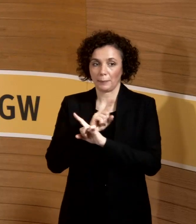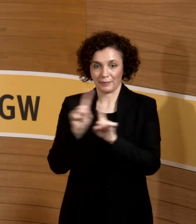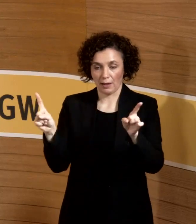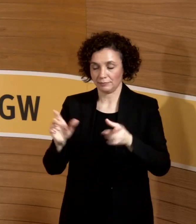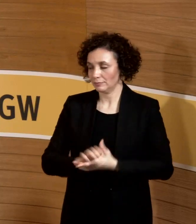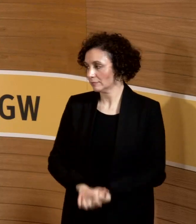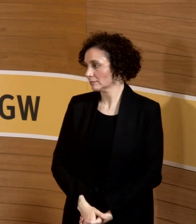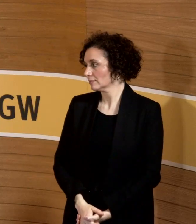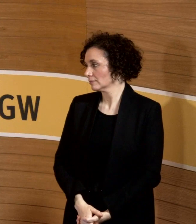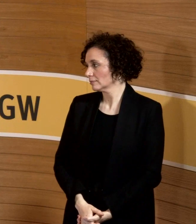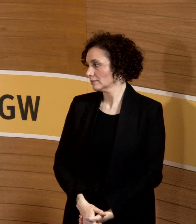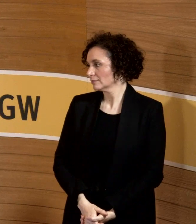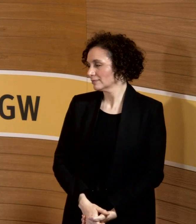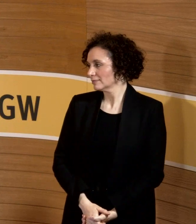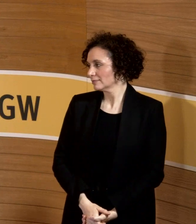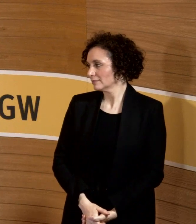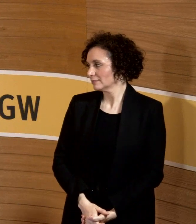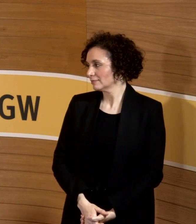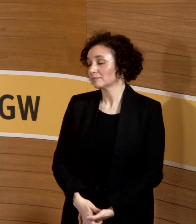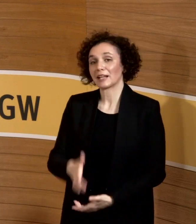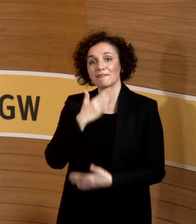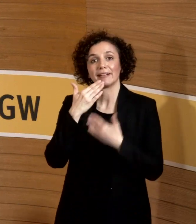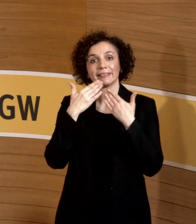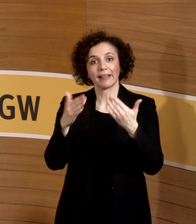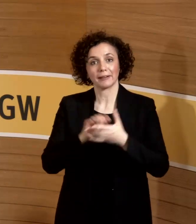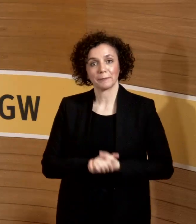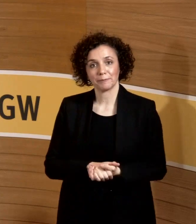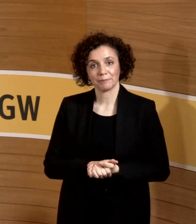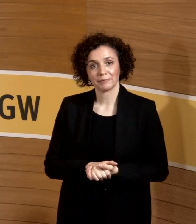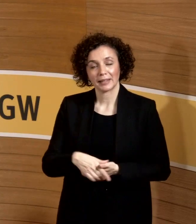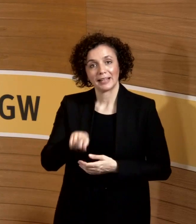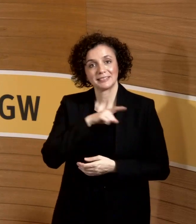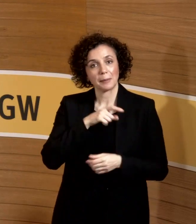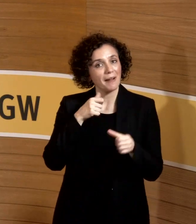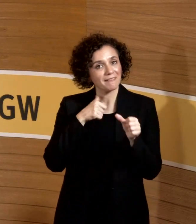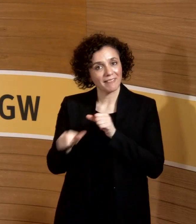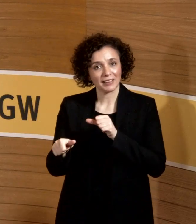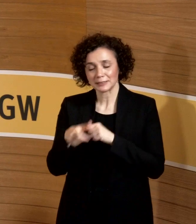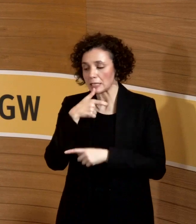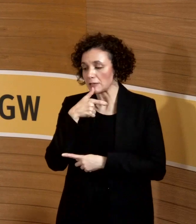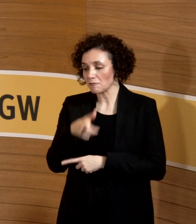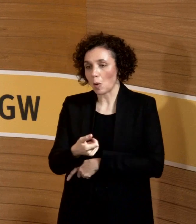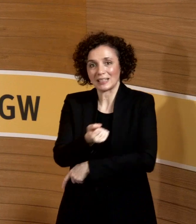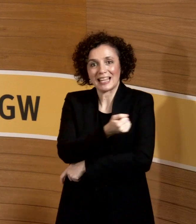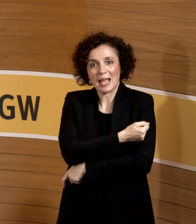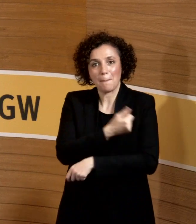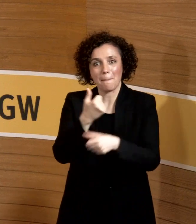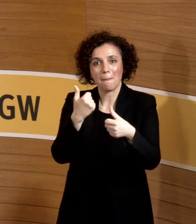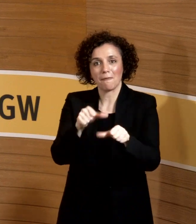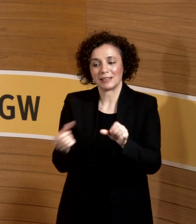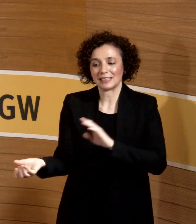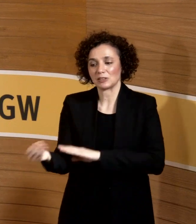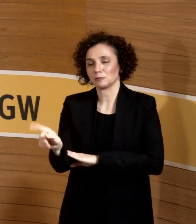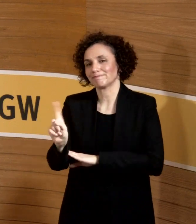Ja, vielen Dank. Also mir war fast das böse Wort von der Impfpflicht durch die Hintertür gekommen, aber Sie haben das ja wunderbar relativiert. Wir haben